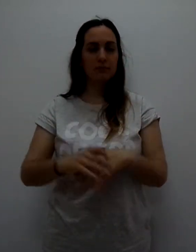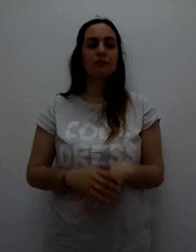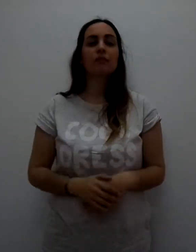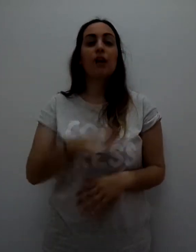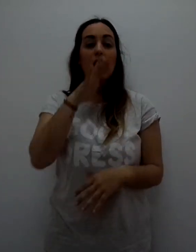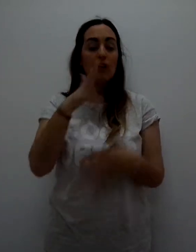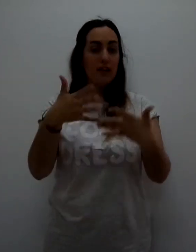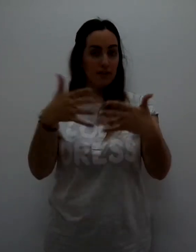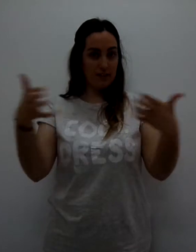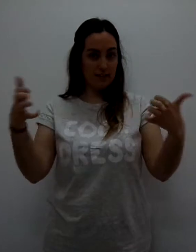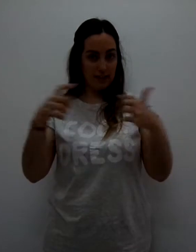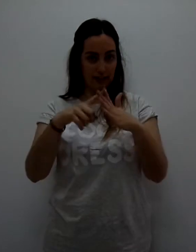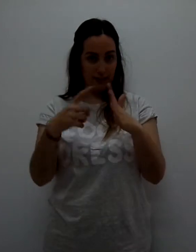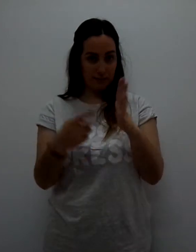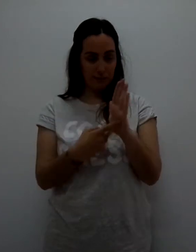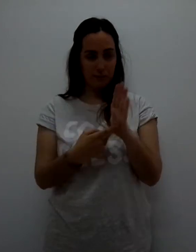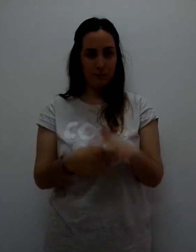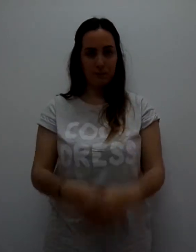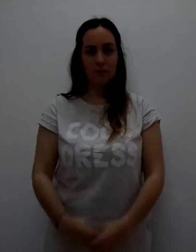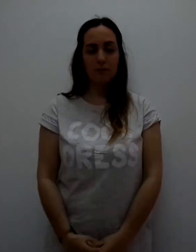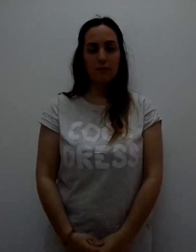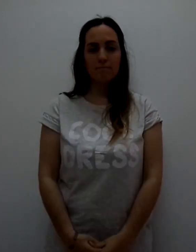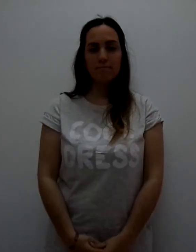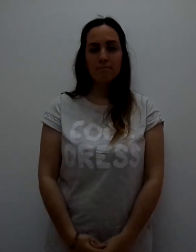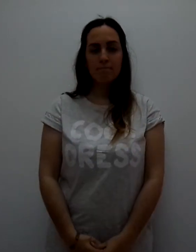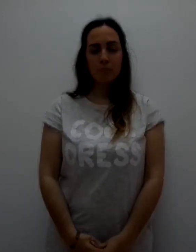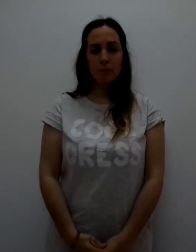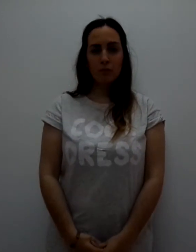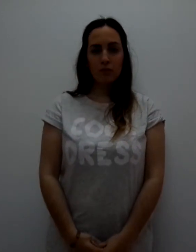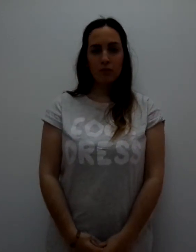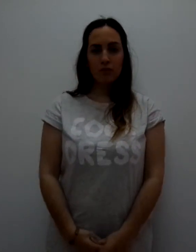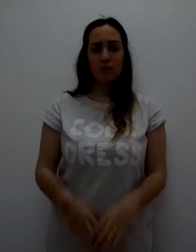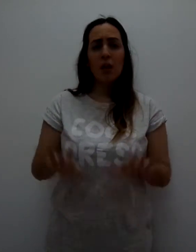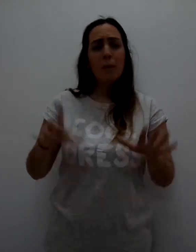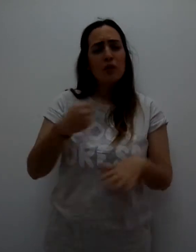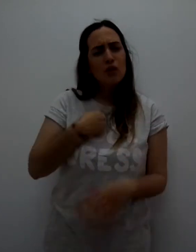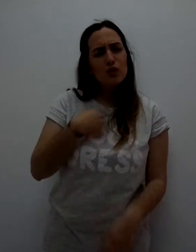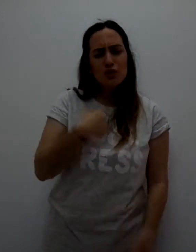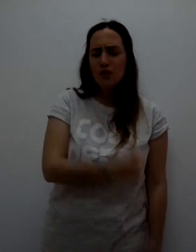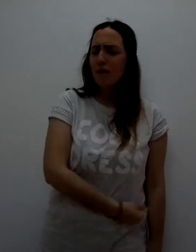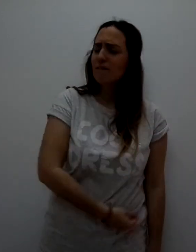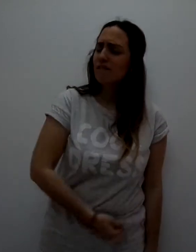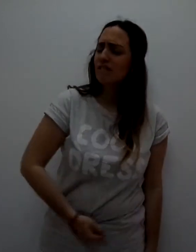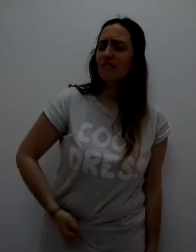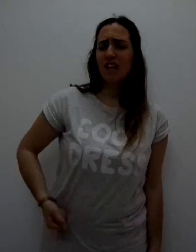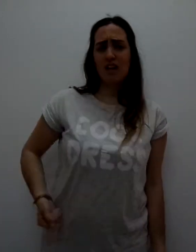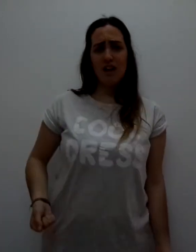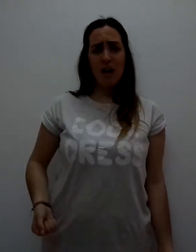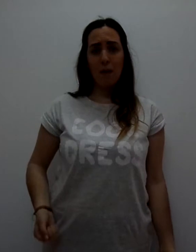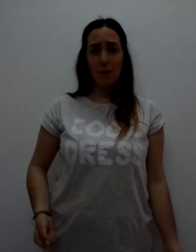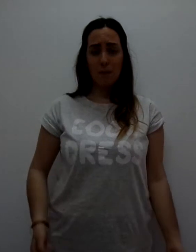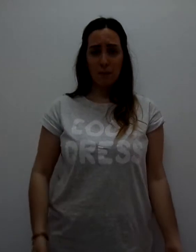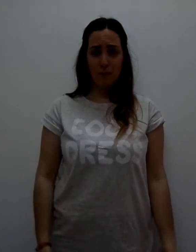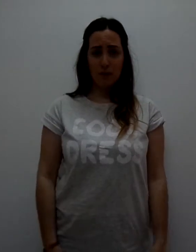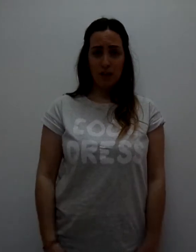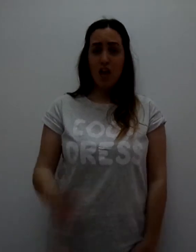Ahora la frase entera. entera. Pero es que tengo mucha hambre. No he comido nada.